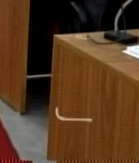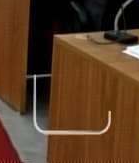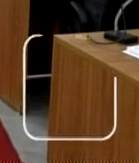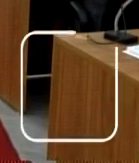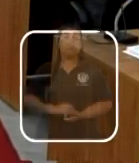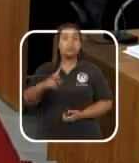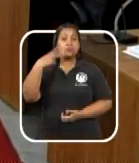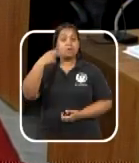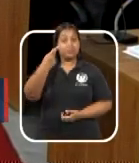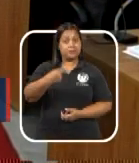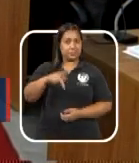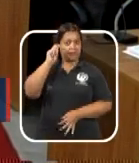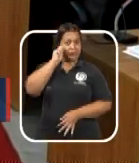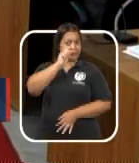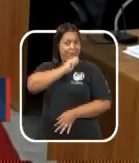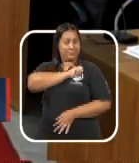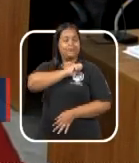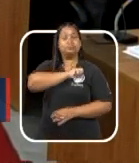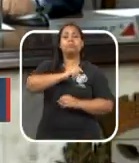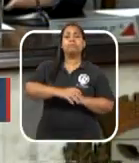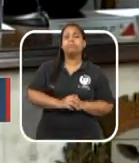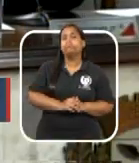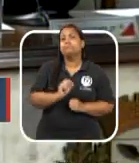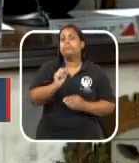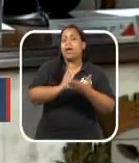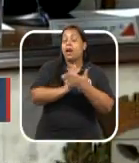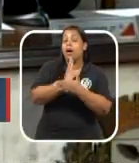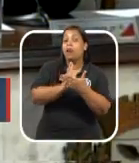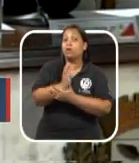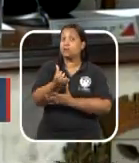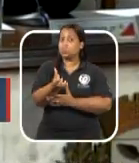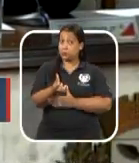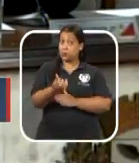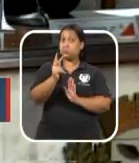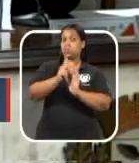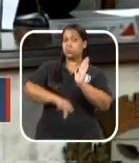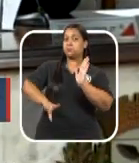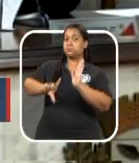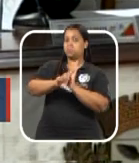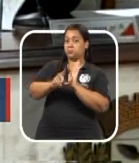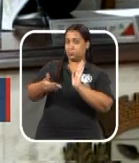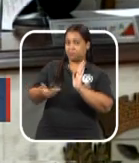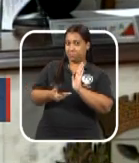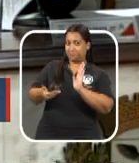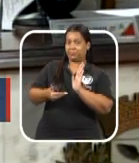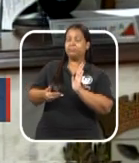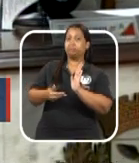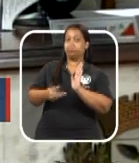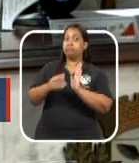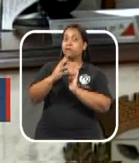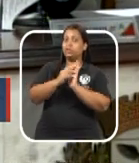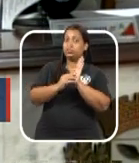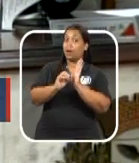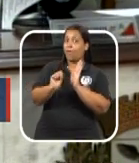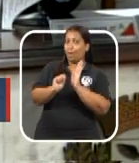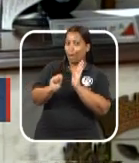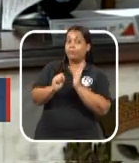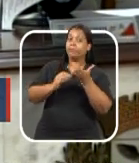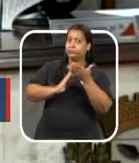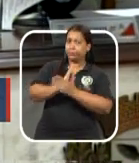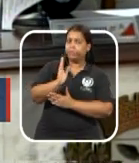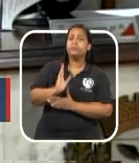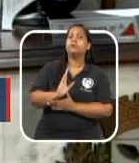Os vereadores de São José do Rio Preto aprovaram seis dos oito itens que estavam na pauta da nona sessão